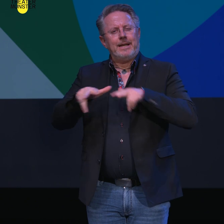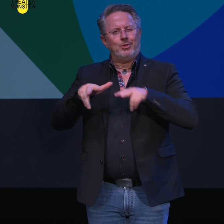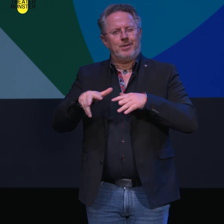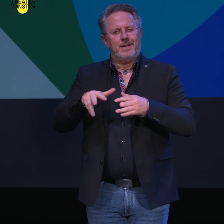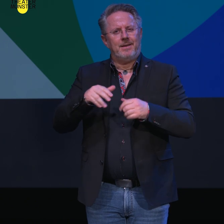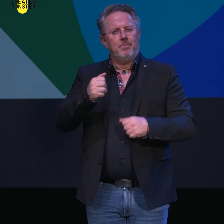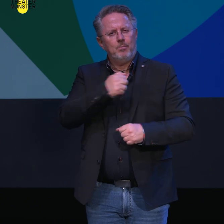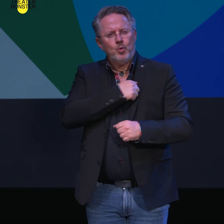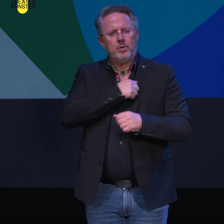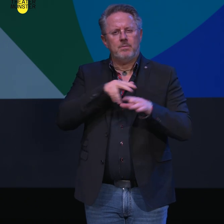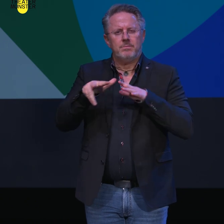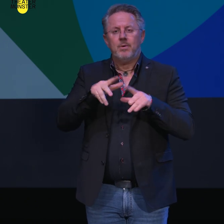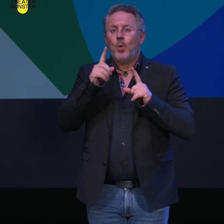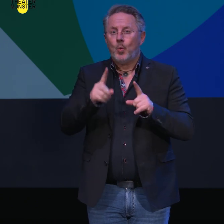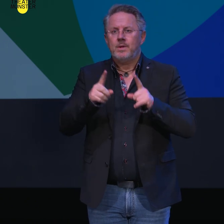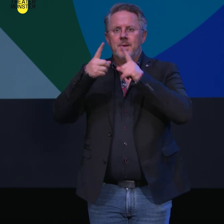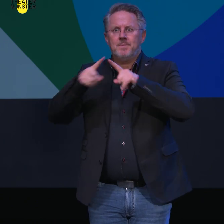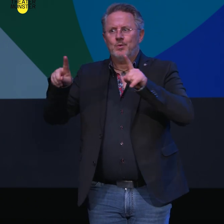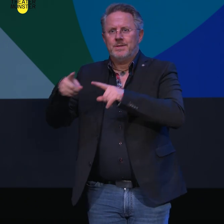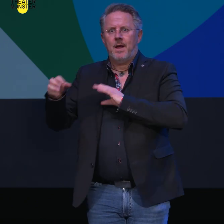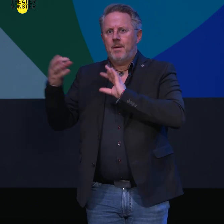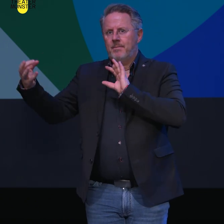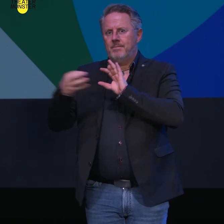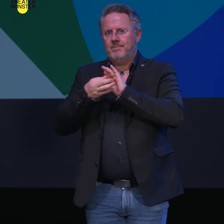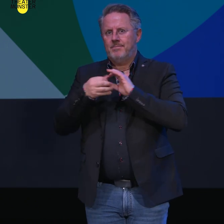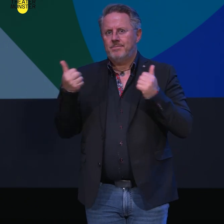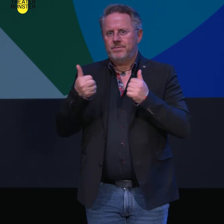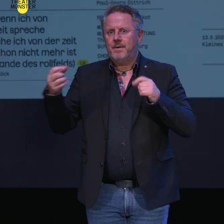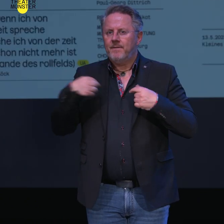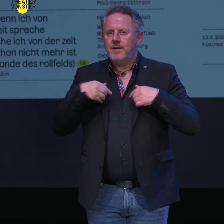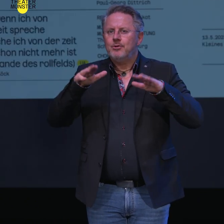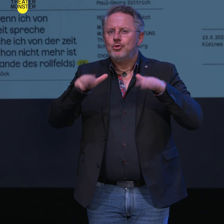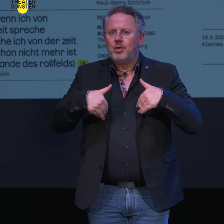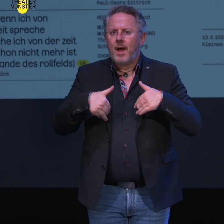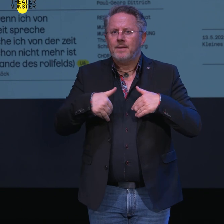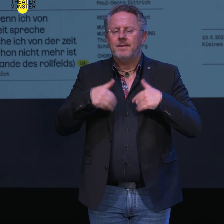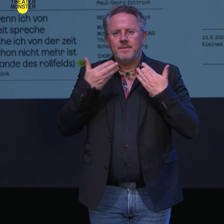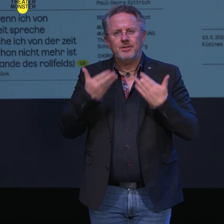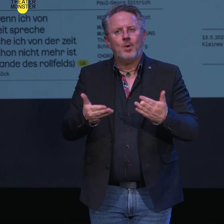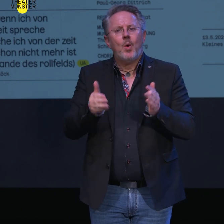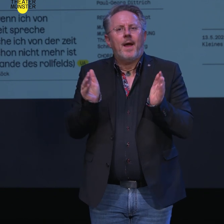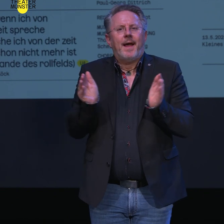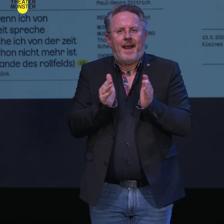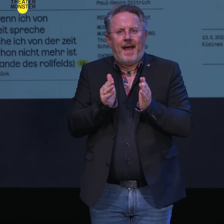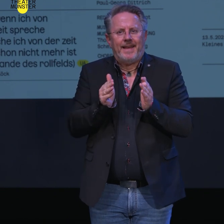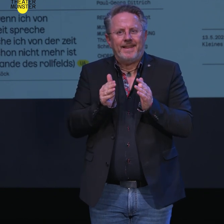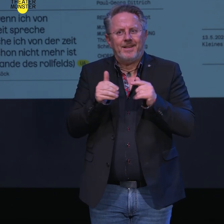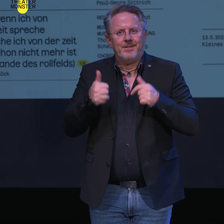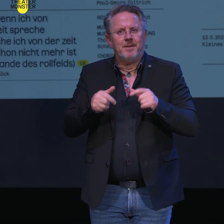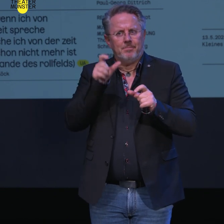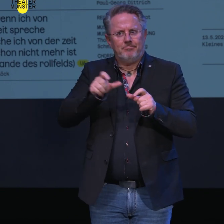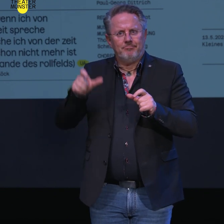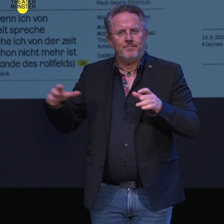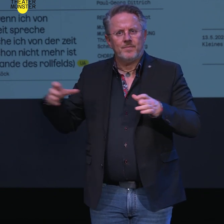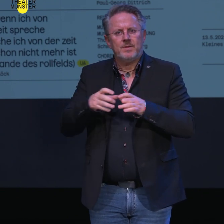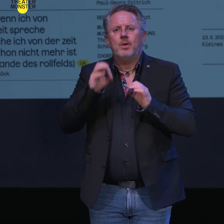dabei ebenso wichtig wie hervorragende musikalische Gestaltungen. Wir starten dafür mit einem kleinen feinen Ensemble, das für seltene eingesetzte